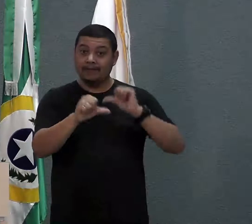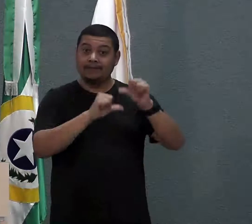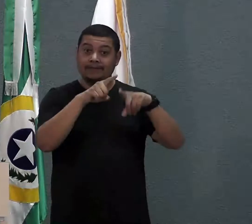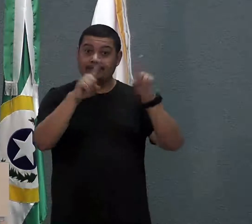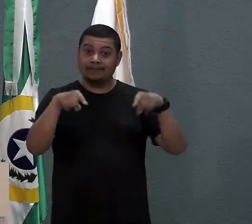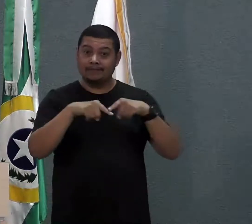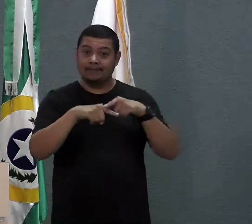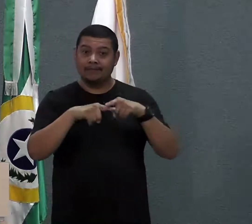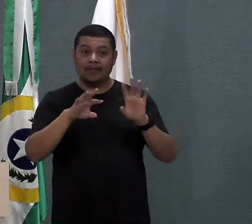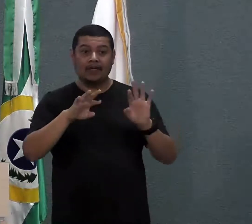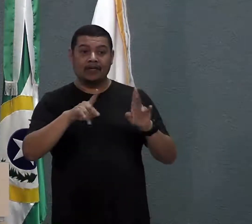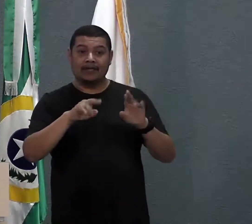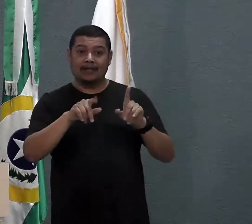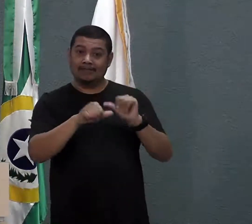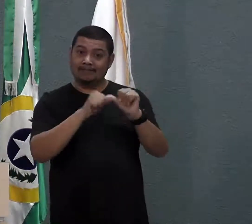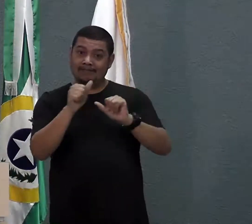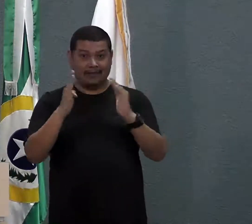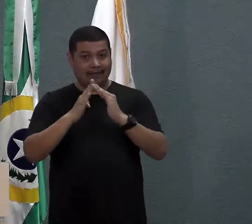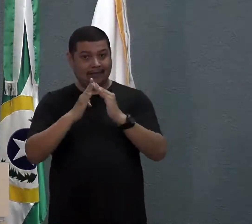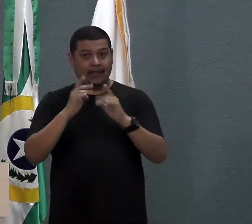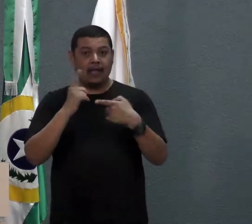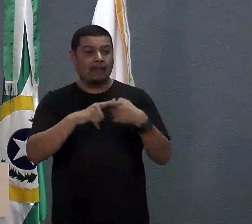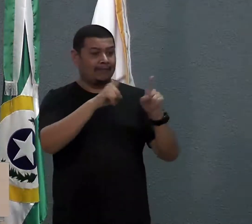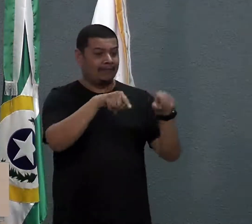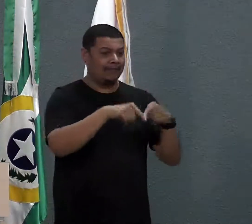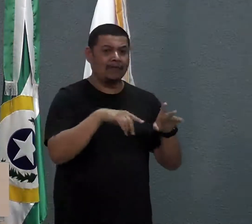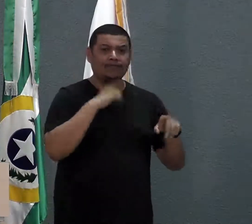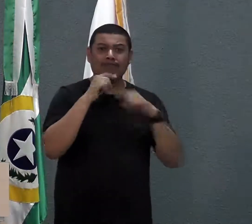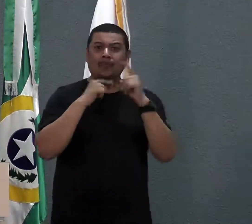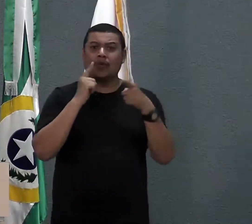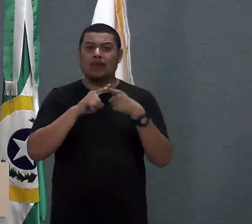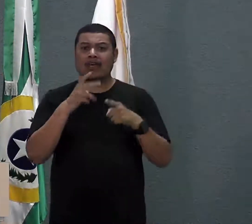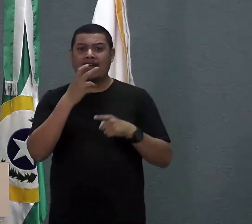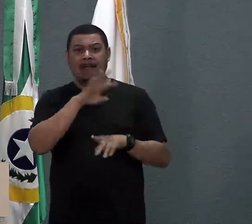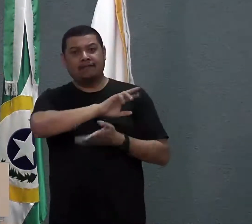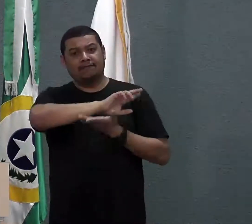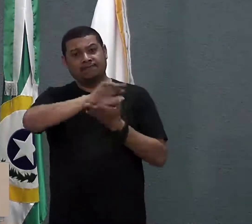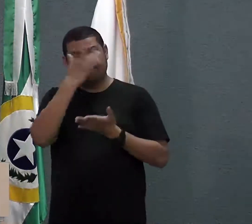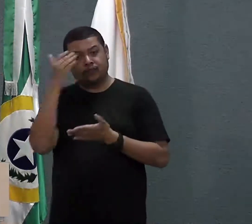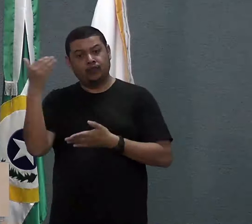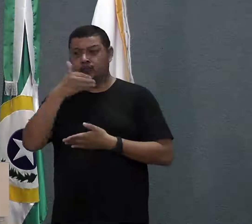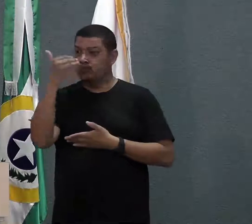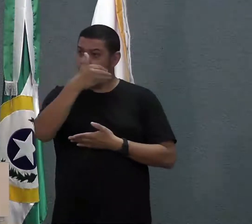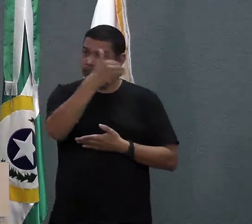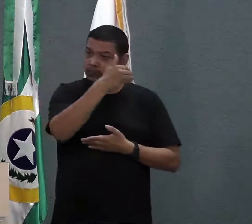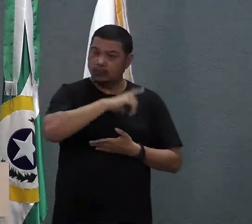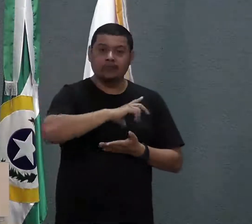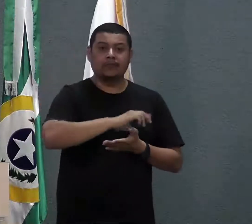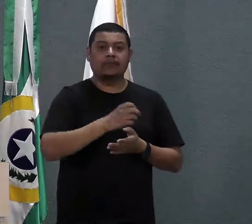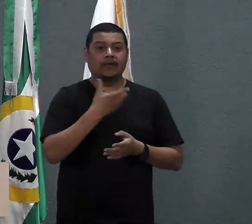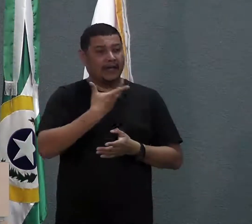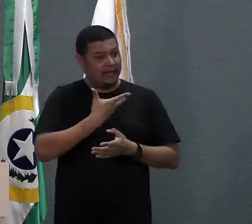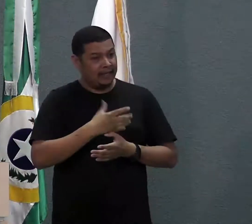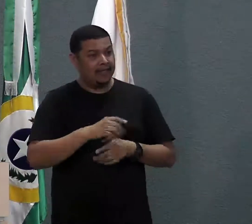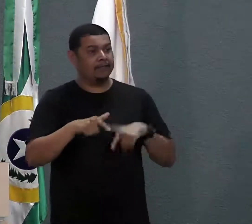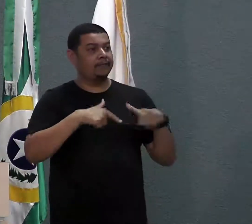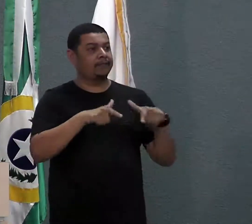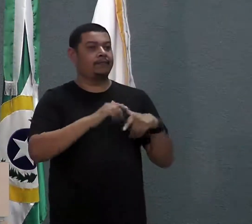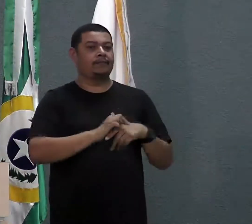casa do empreendedor, porque a sala já não atende a grande demanda que existe aqui das pessoas que querem empreender.